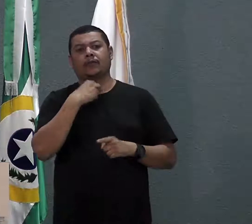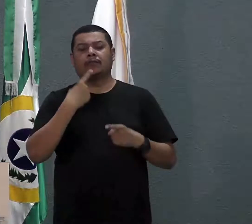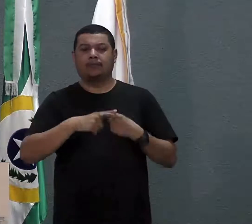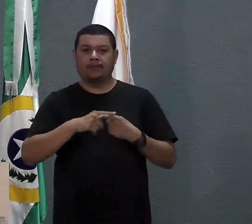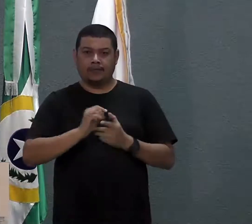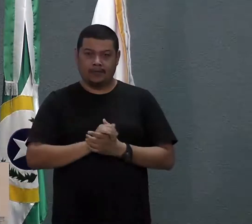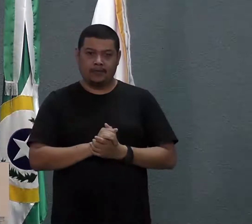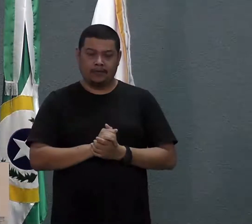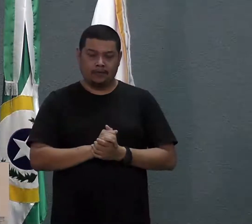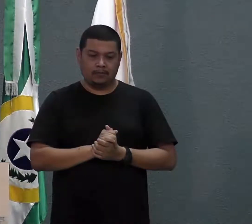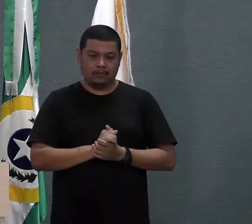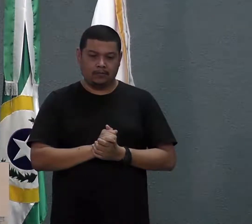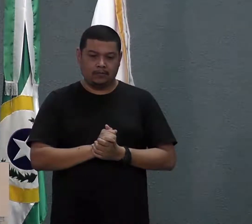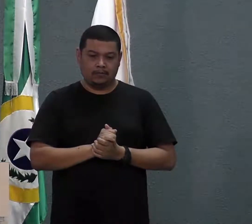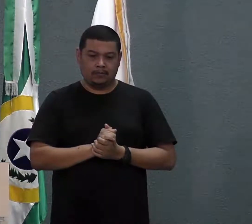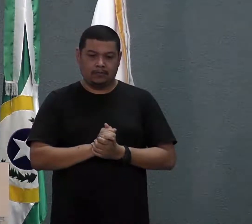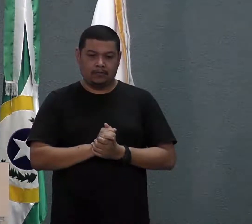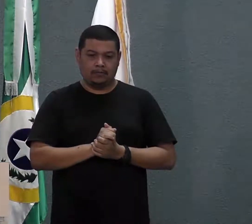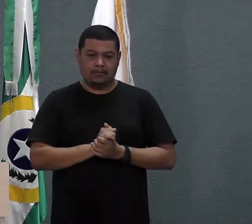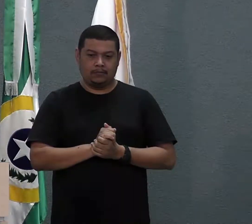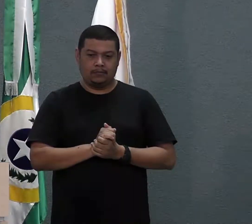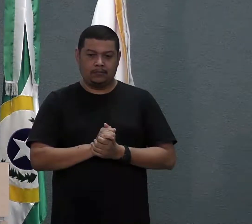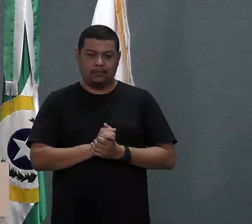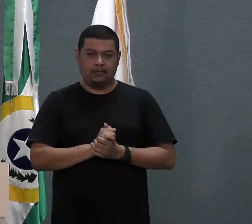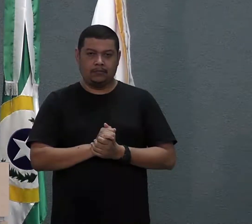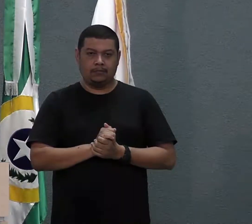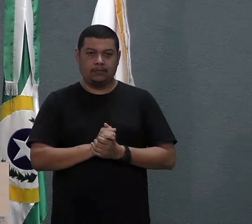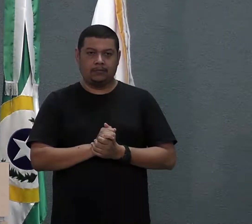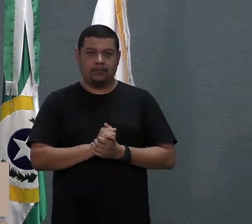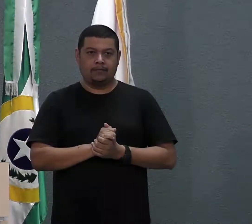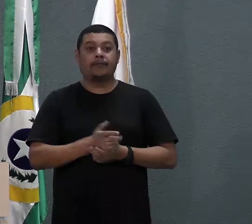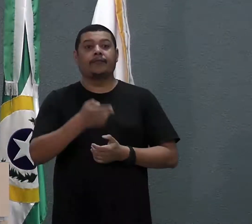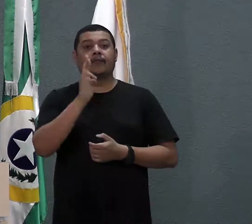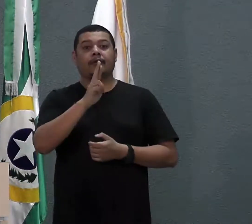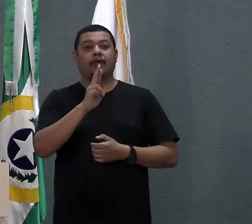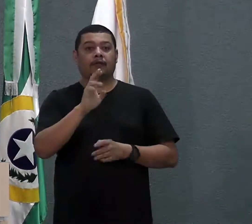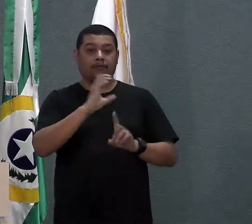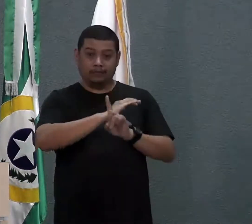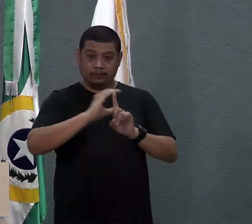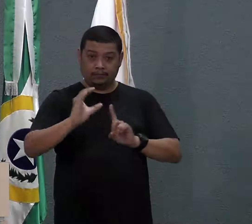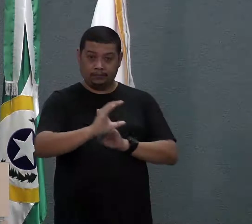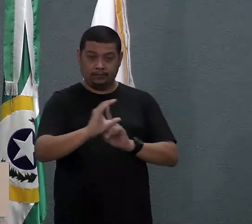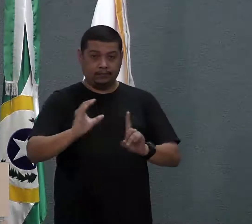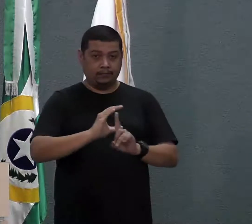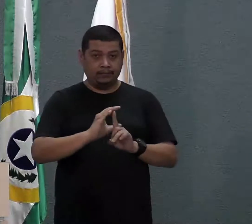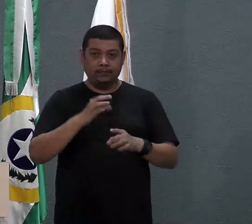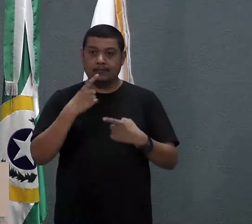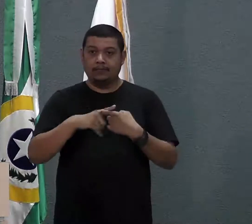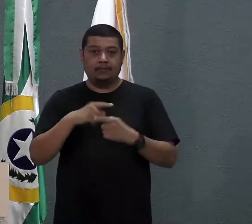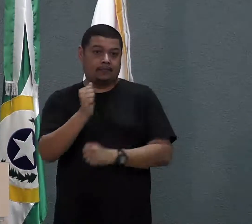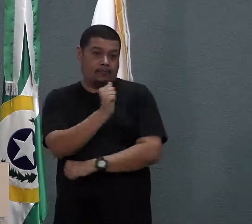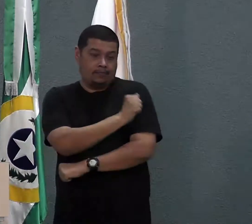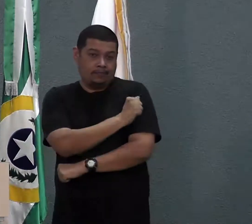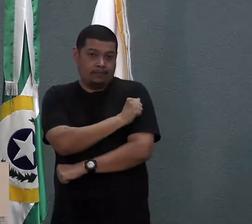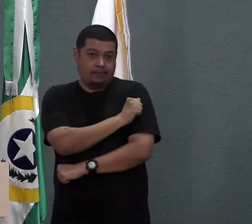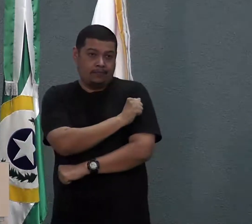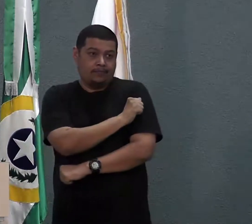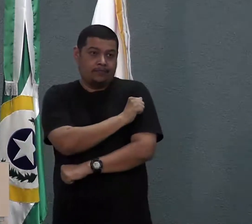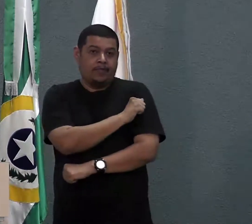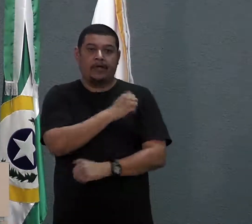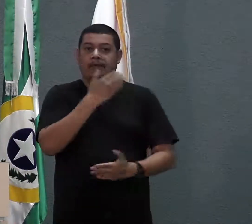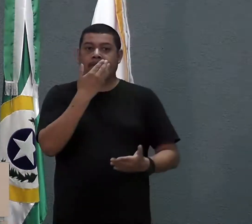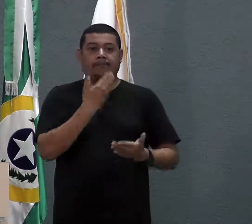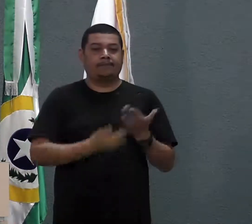ponto de referência naquela comunidade, porque o aluno que sai dali, ele perde a